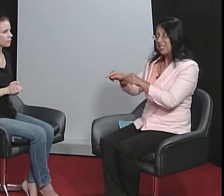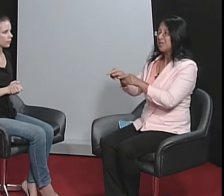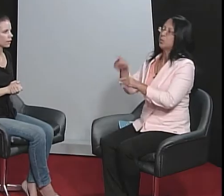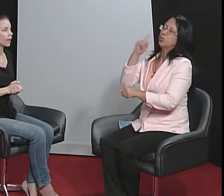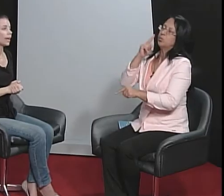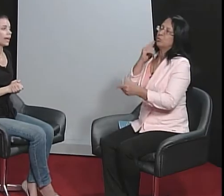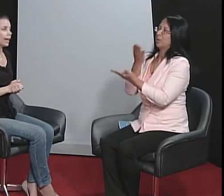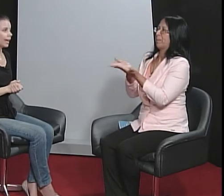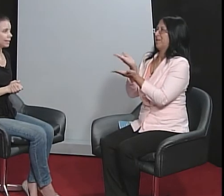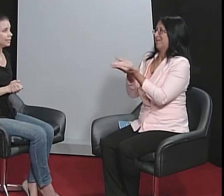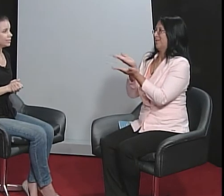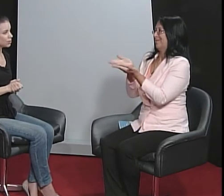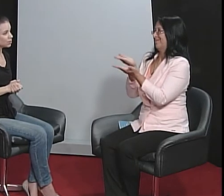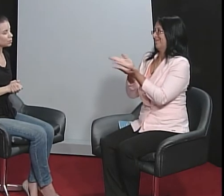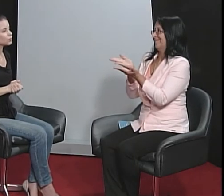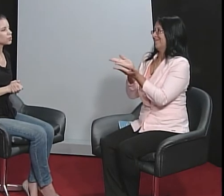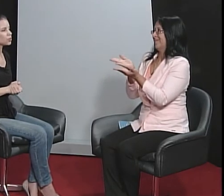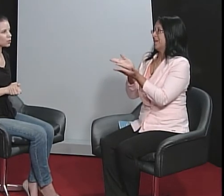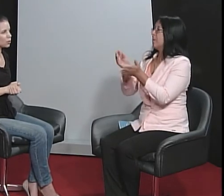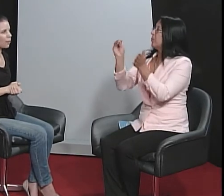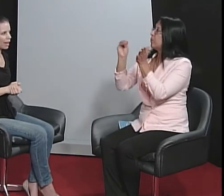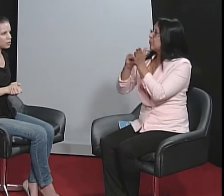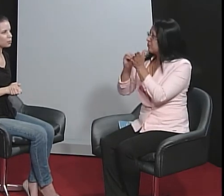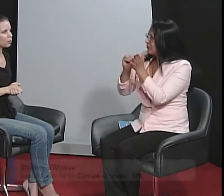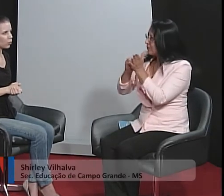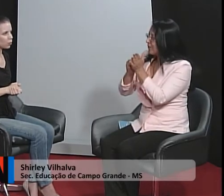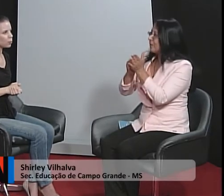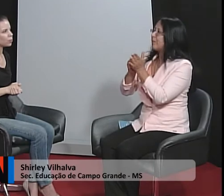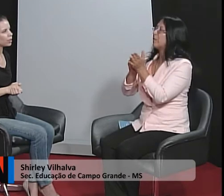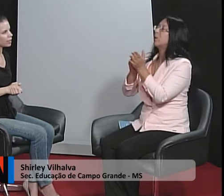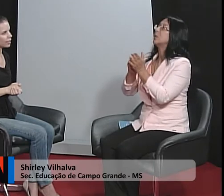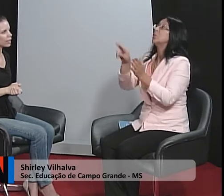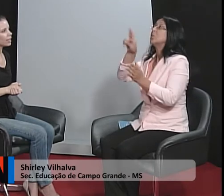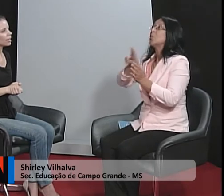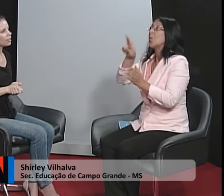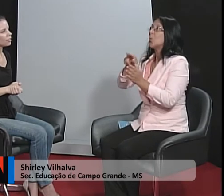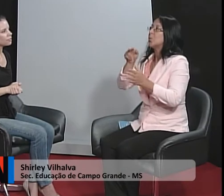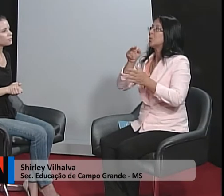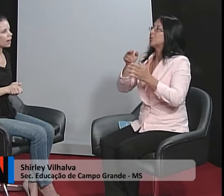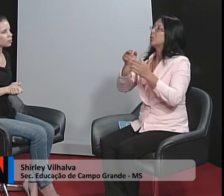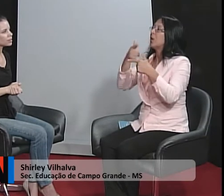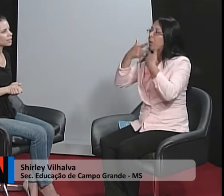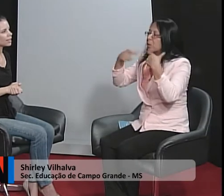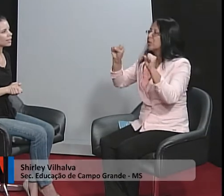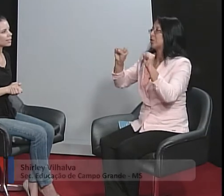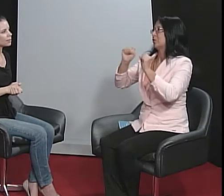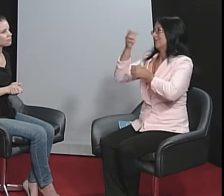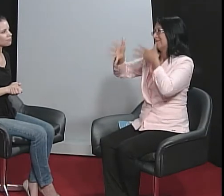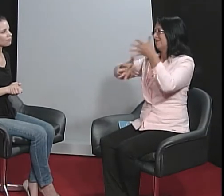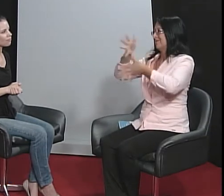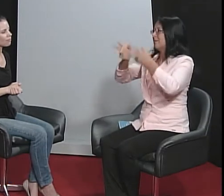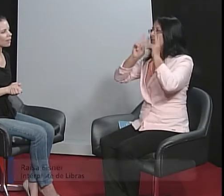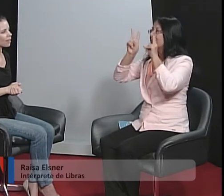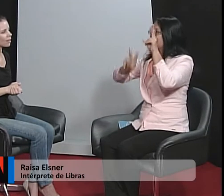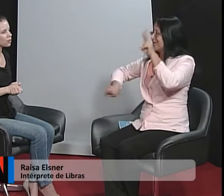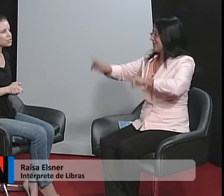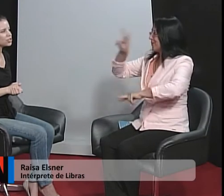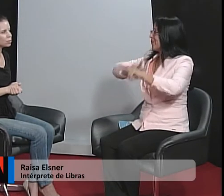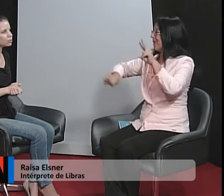É, nisso o surdo perde um pouco porque falta estímulos